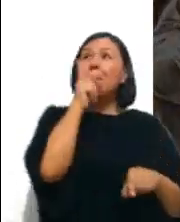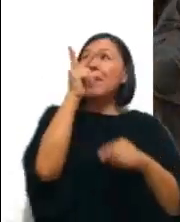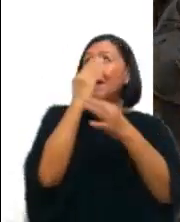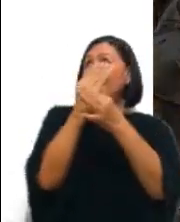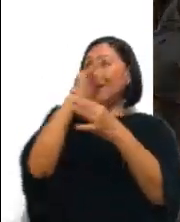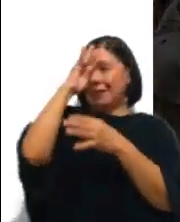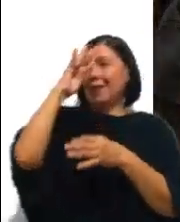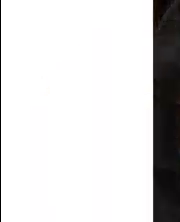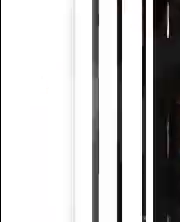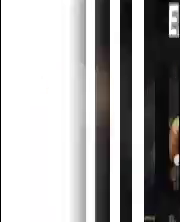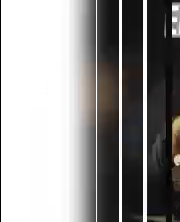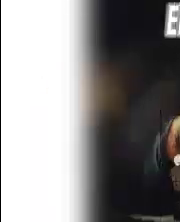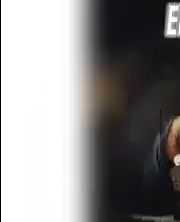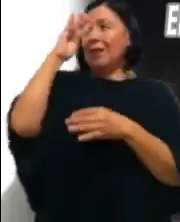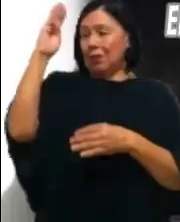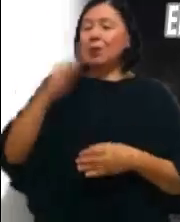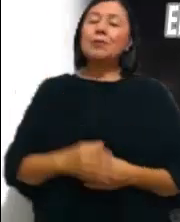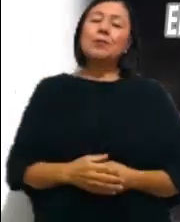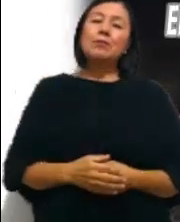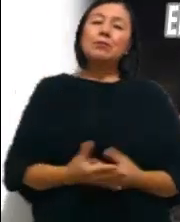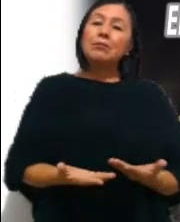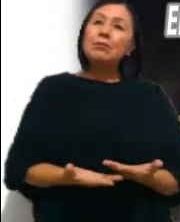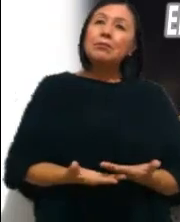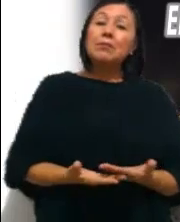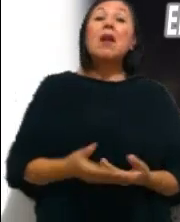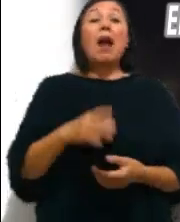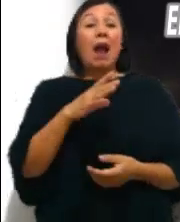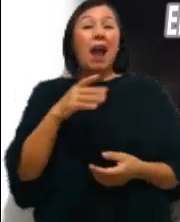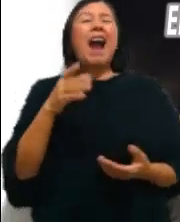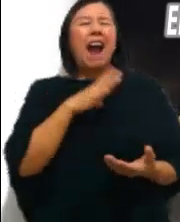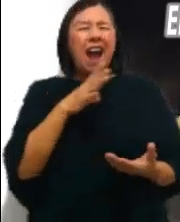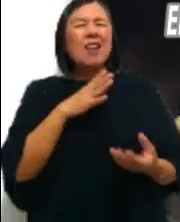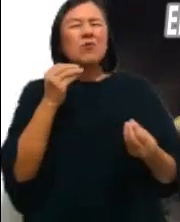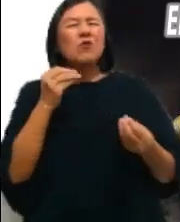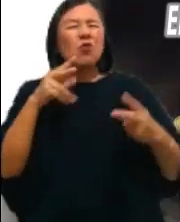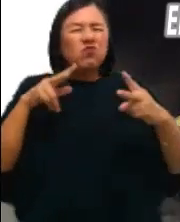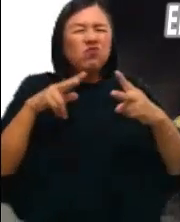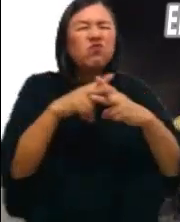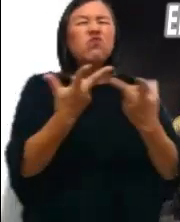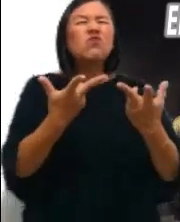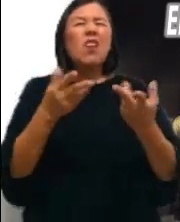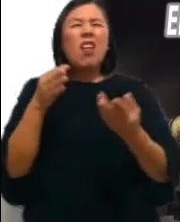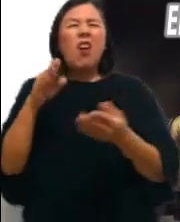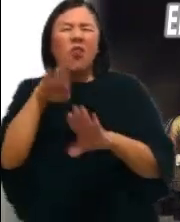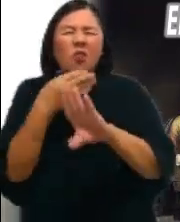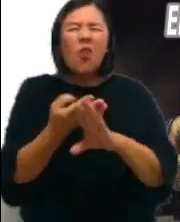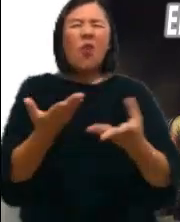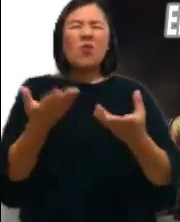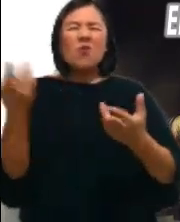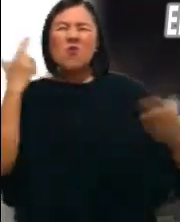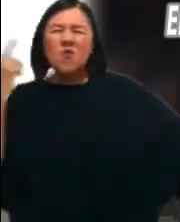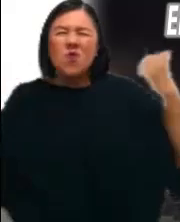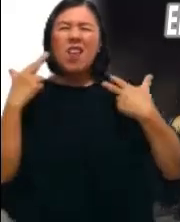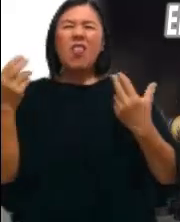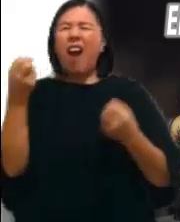Mientras la violencia, los atentados, las fiestas, los ruidos con pretextos de fiestas de